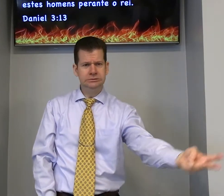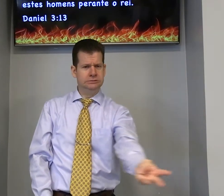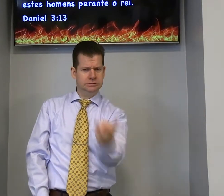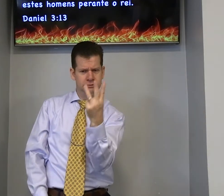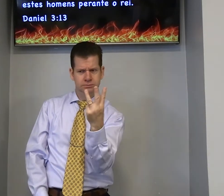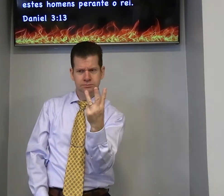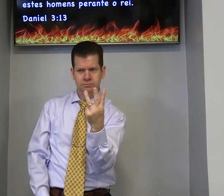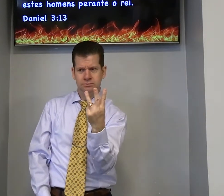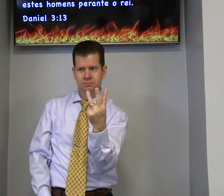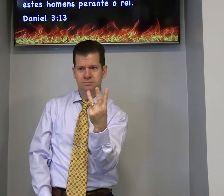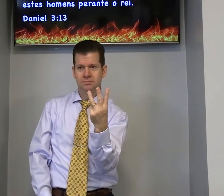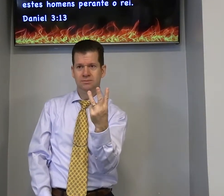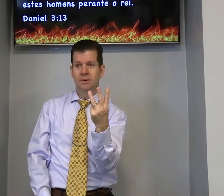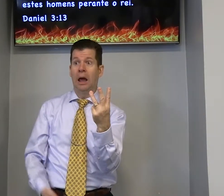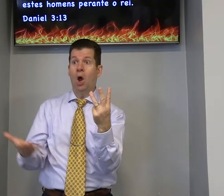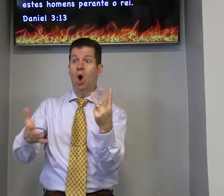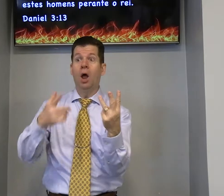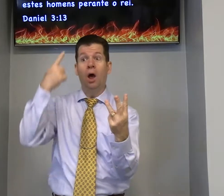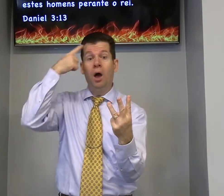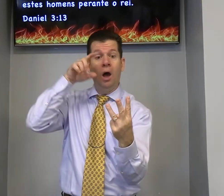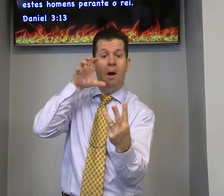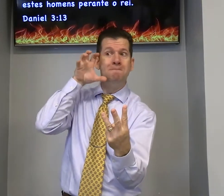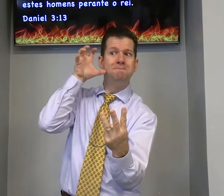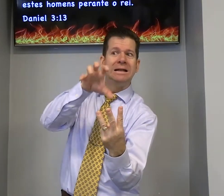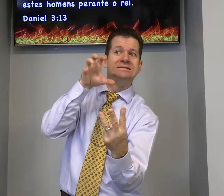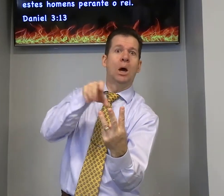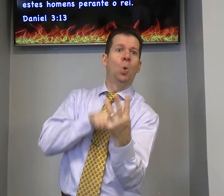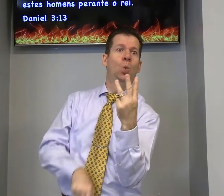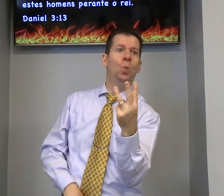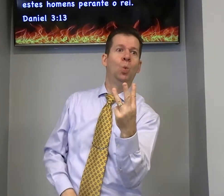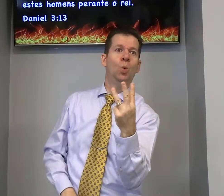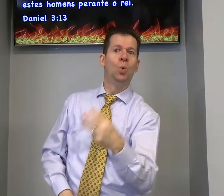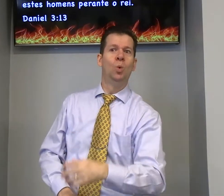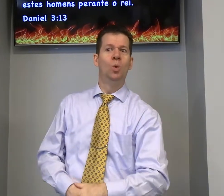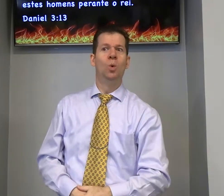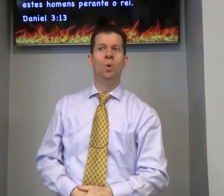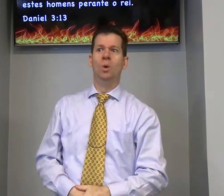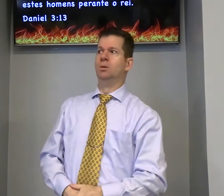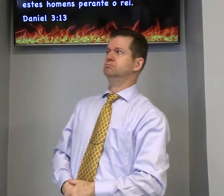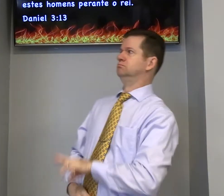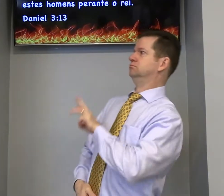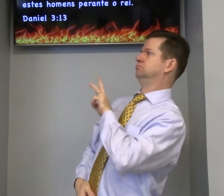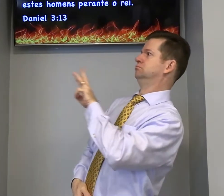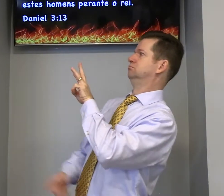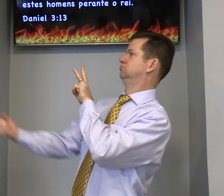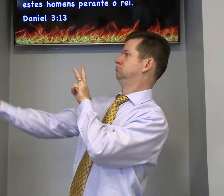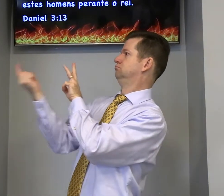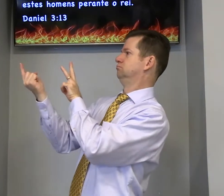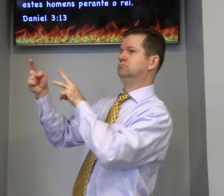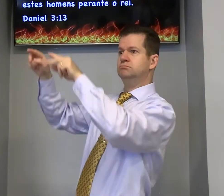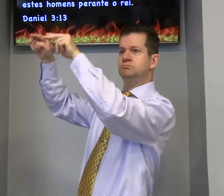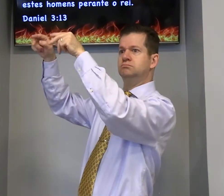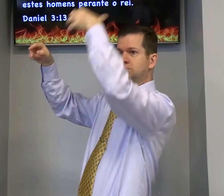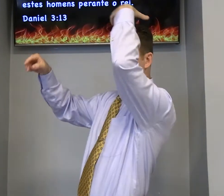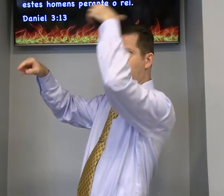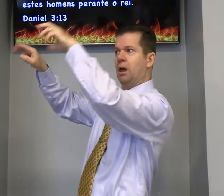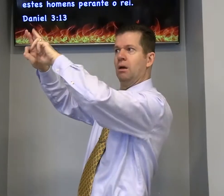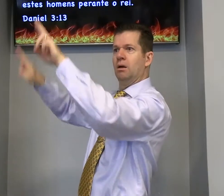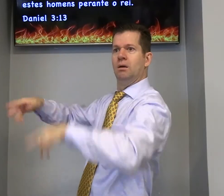mandou trazer o xadraque mezaque abete nebo os três e trouxeram esses